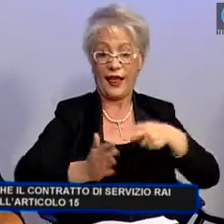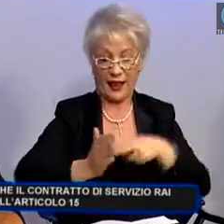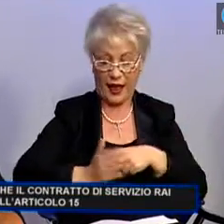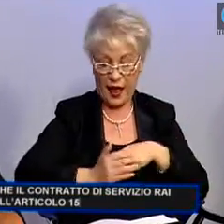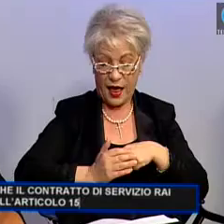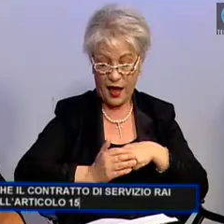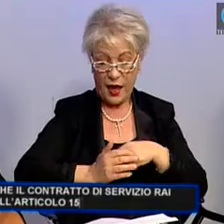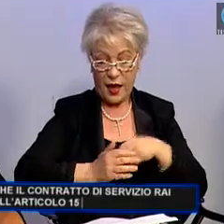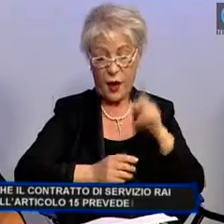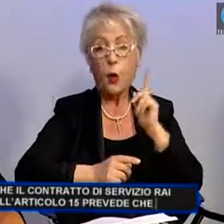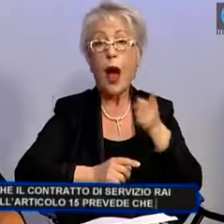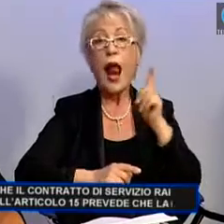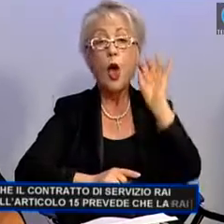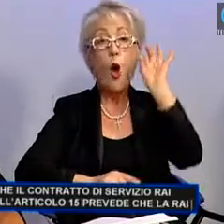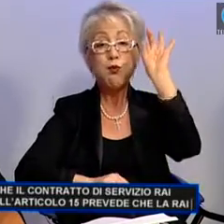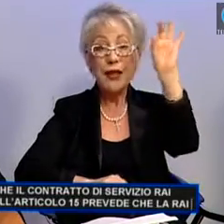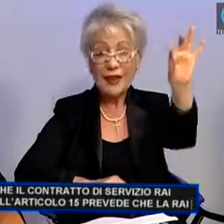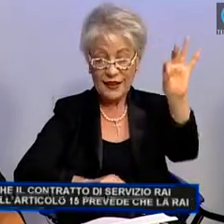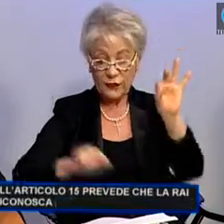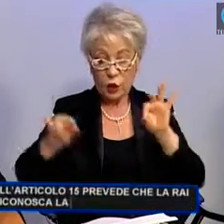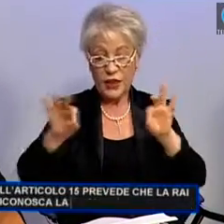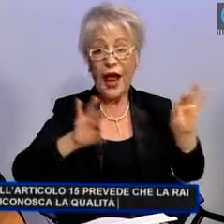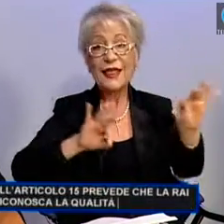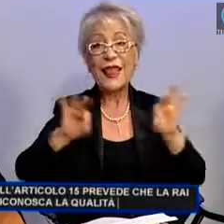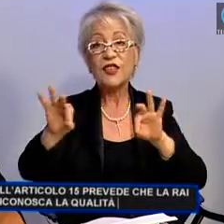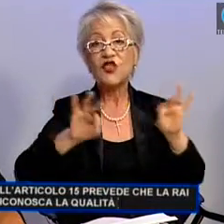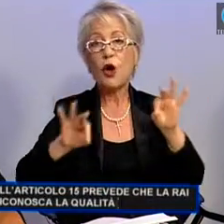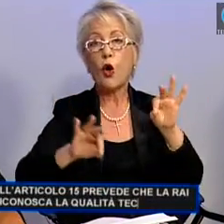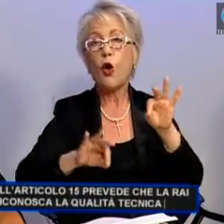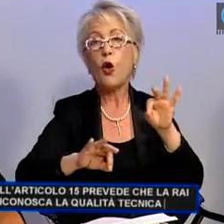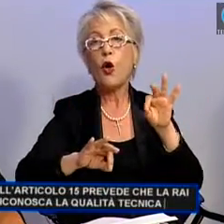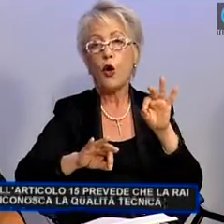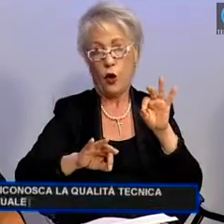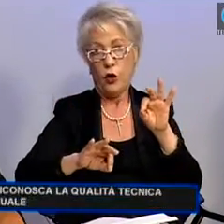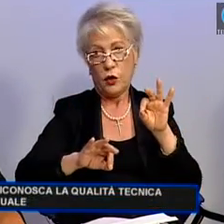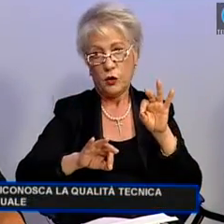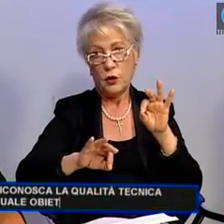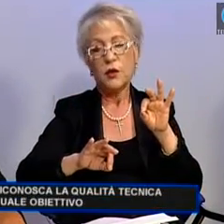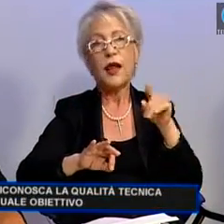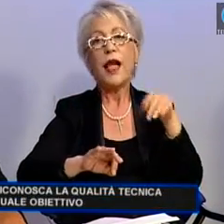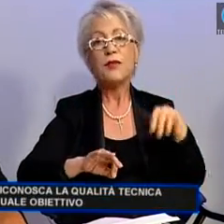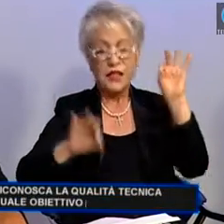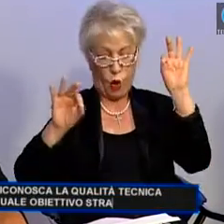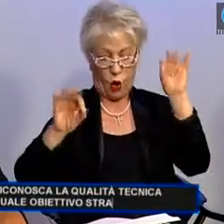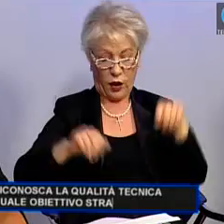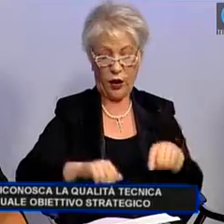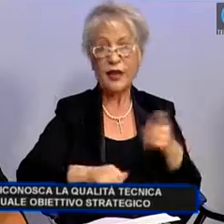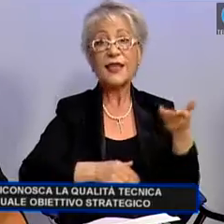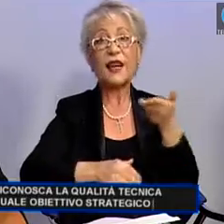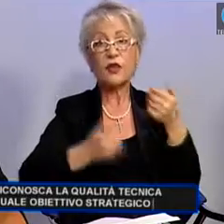prevede che la RAI riconosca la qualità tecnica quale obiettivo strategico